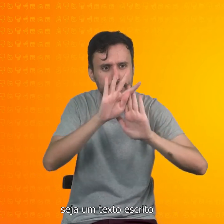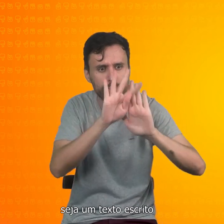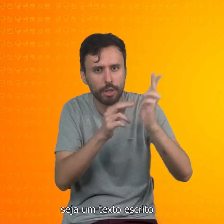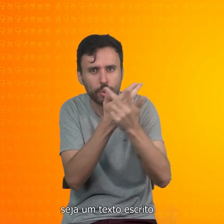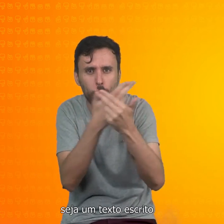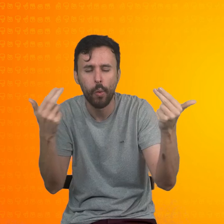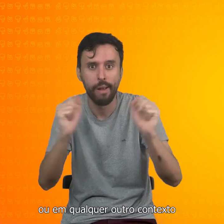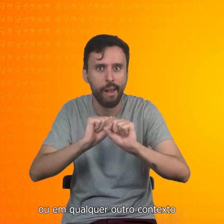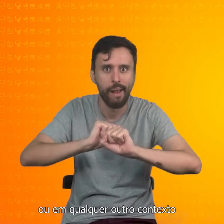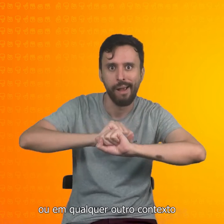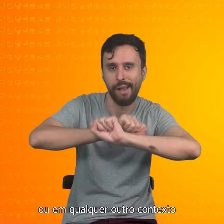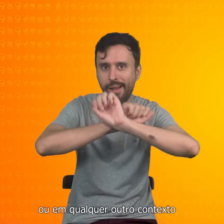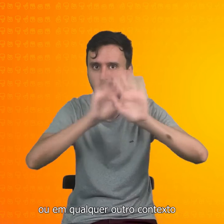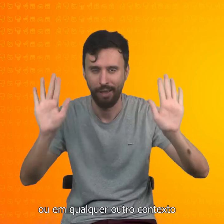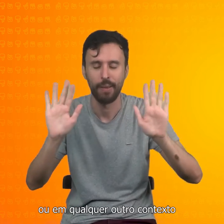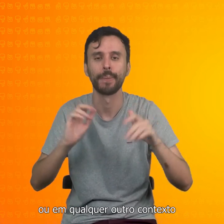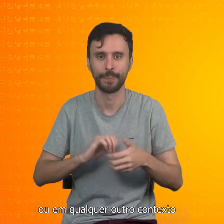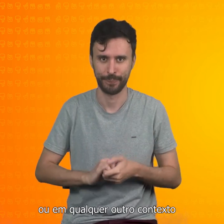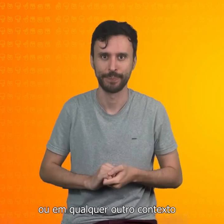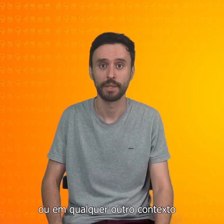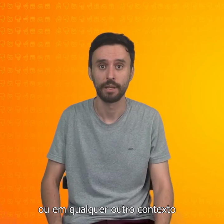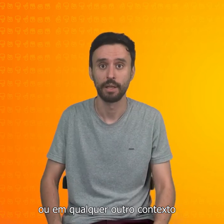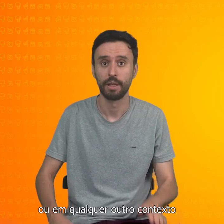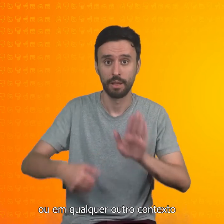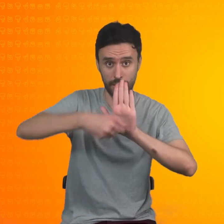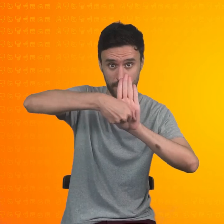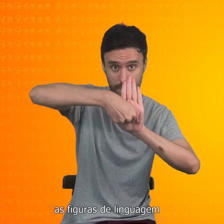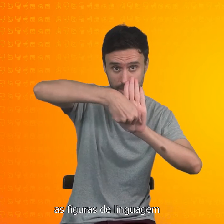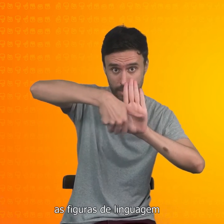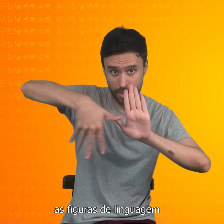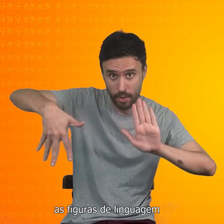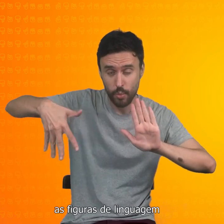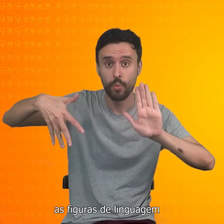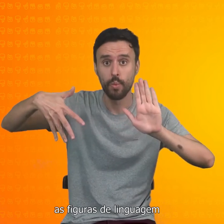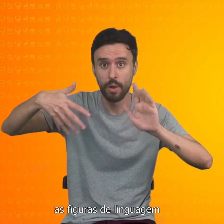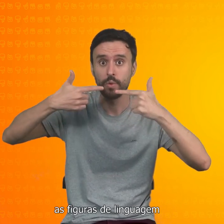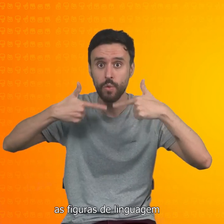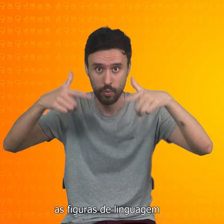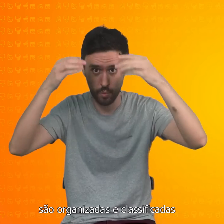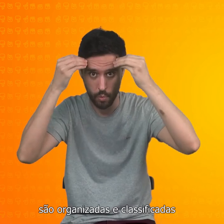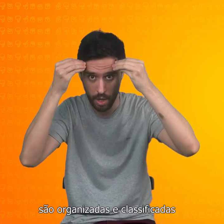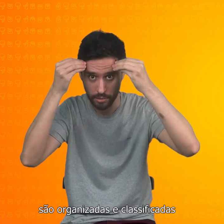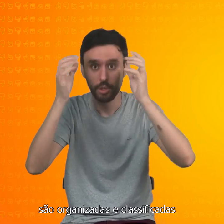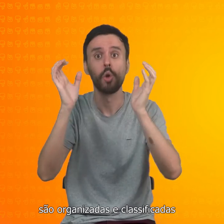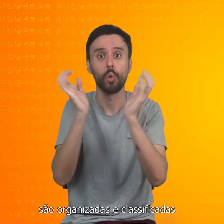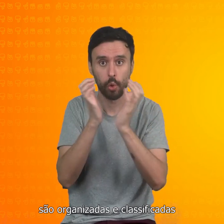escrito ou em qualquer outro contexto. As figuras de linguagem são organizadas e